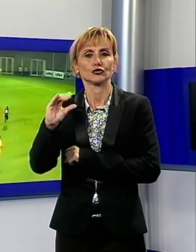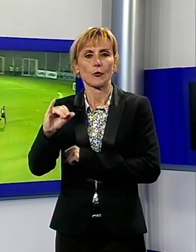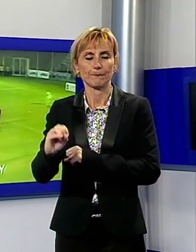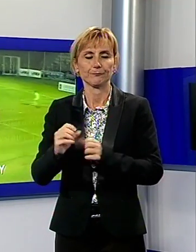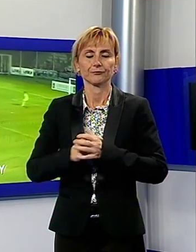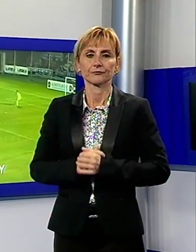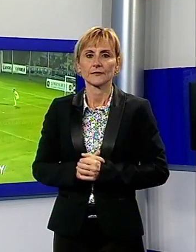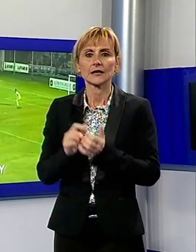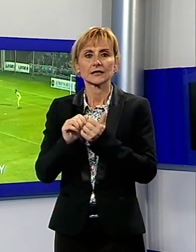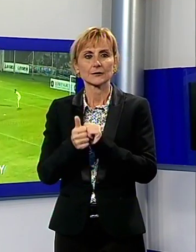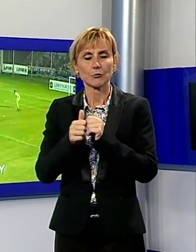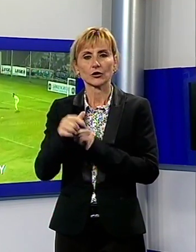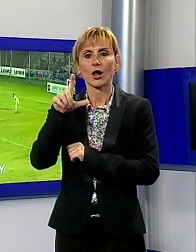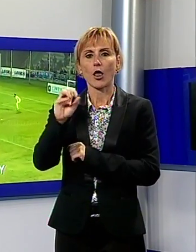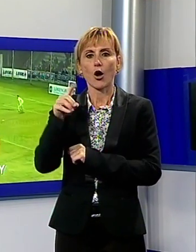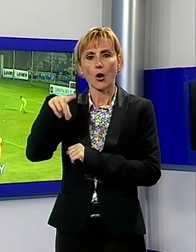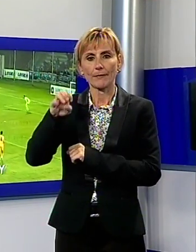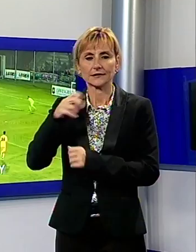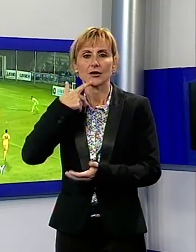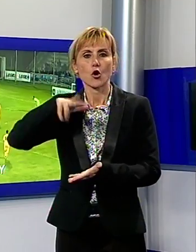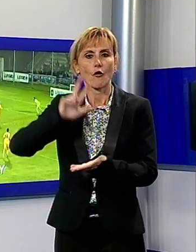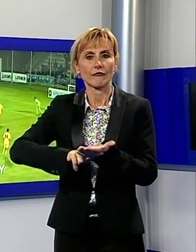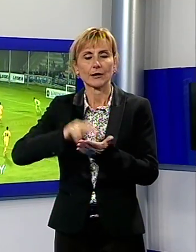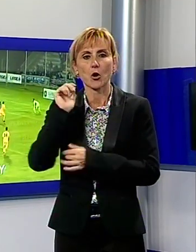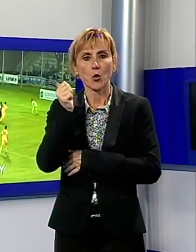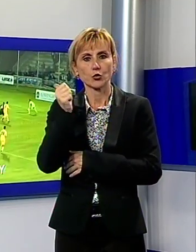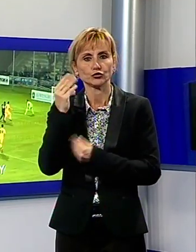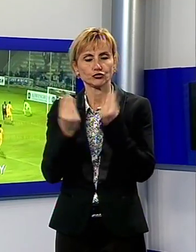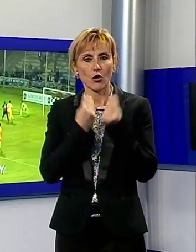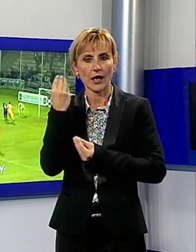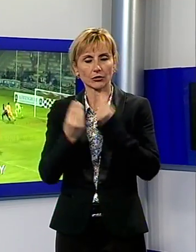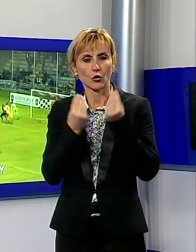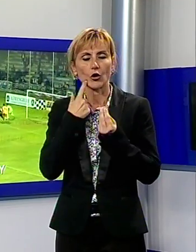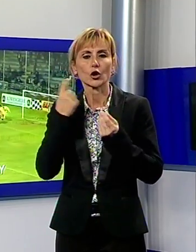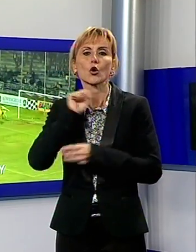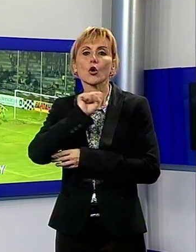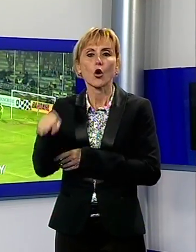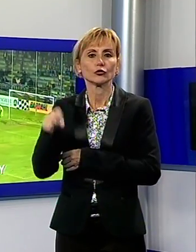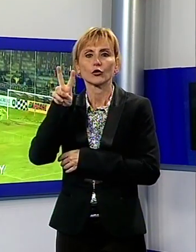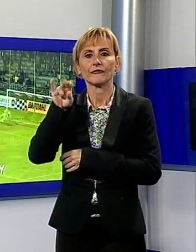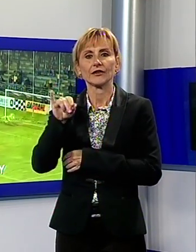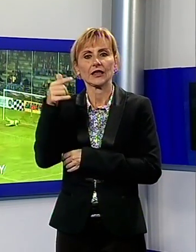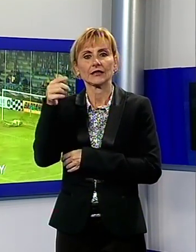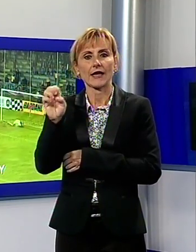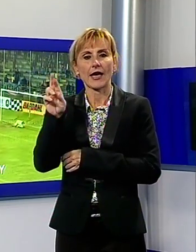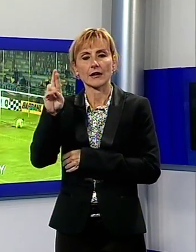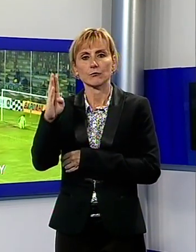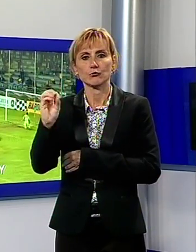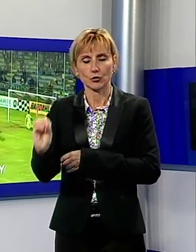Lo sport, Lopez conferma gli undici del derby, a Viterbo i rossoneri scenderanno in campo con la formazione che ha superato la Carrarese.